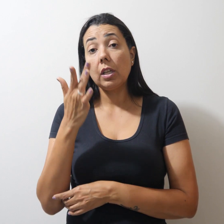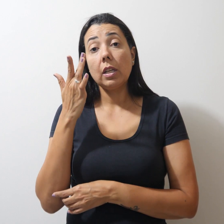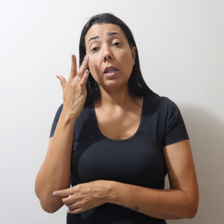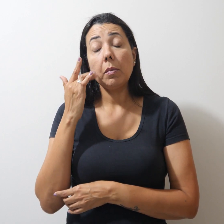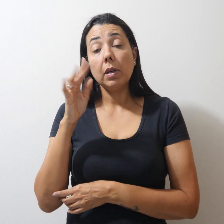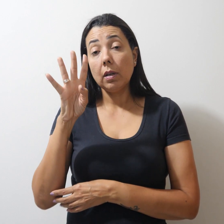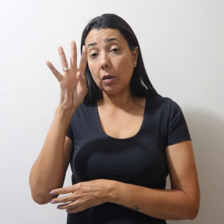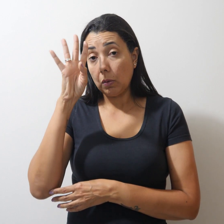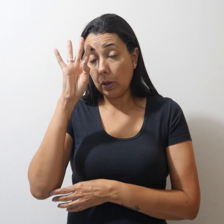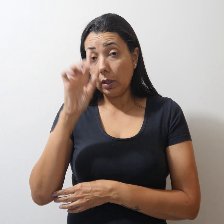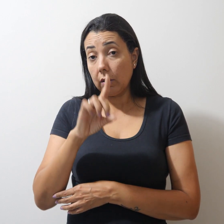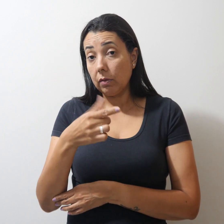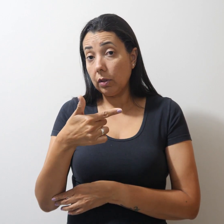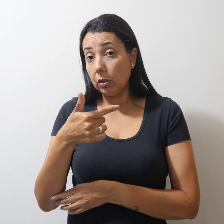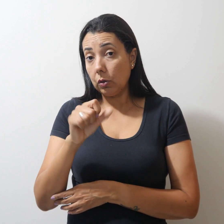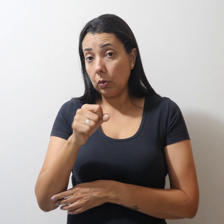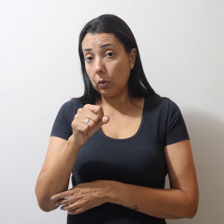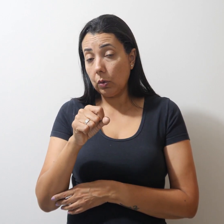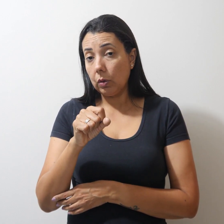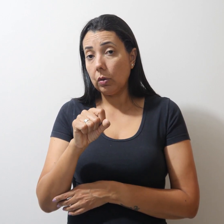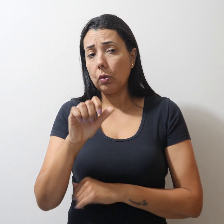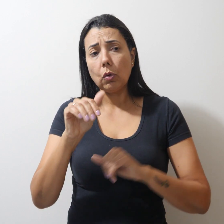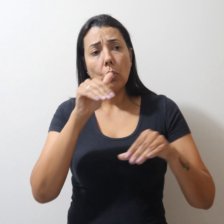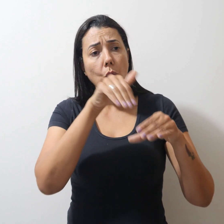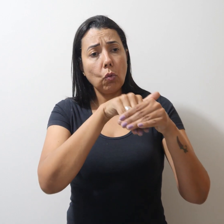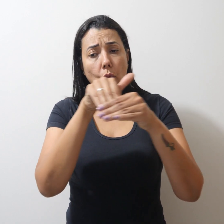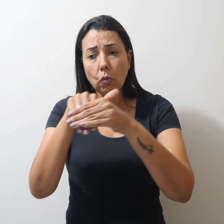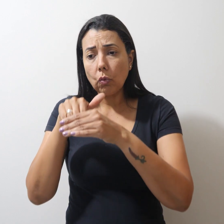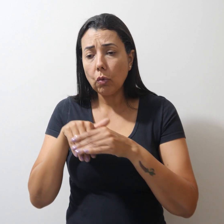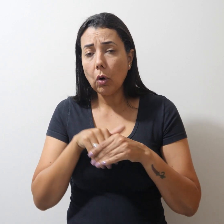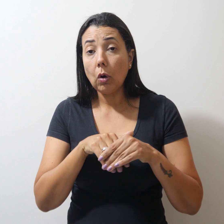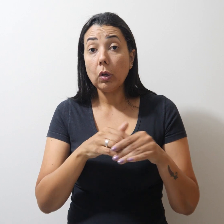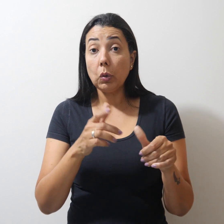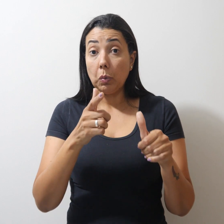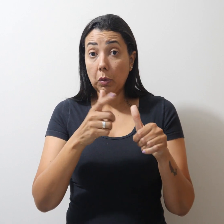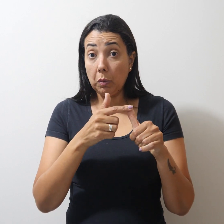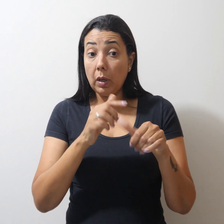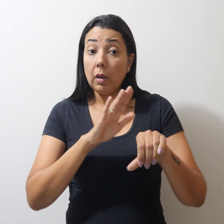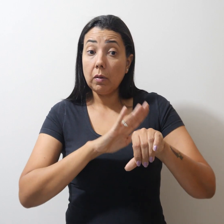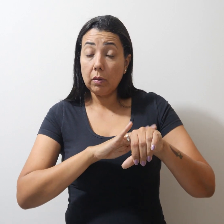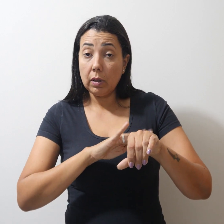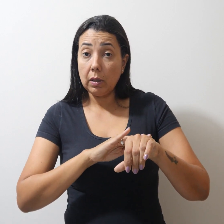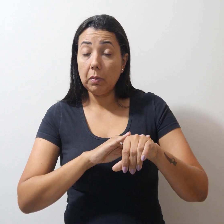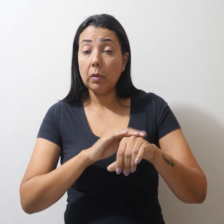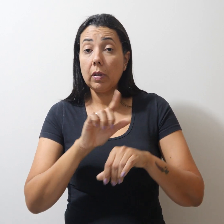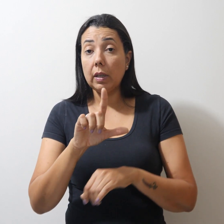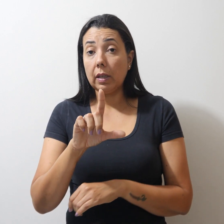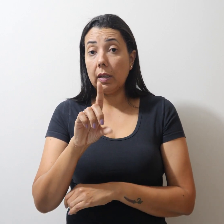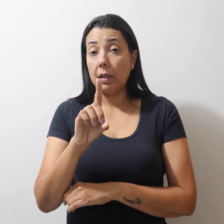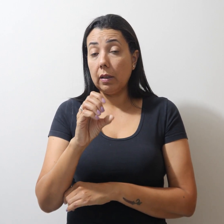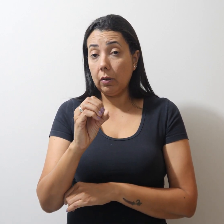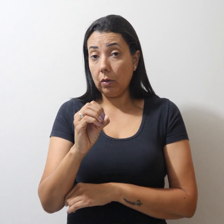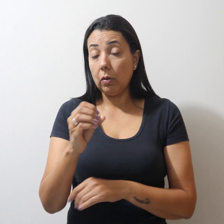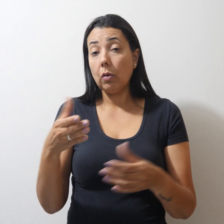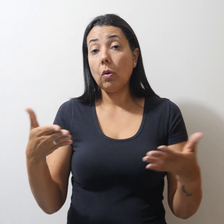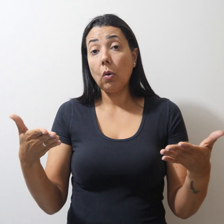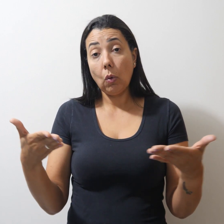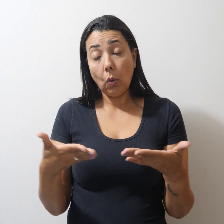quarta-feira 28, com votação em primeiro turno da LDO, hoje e segundo